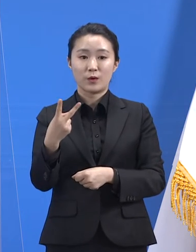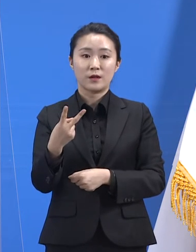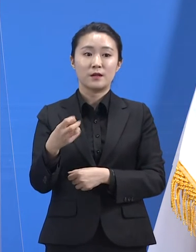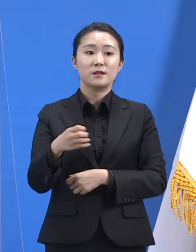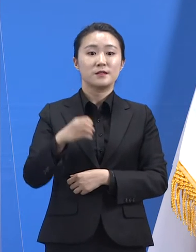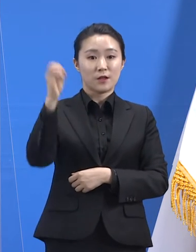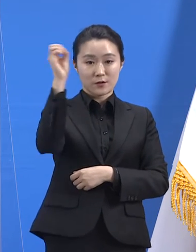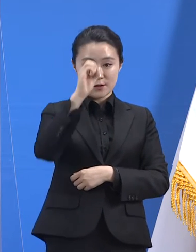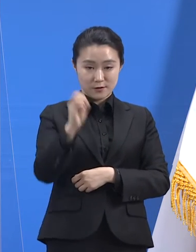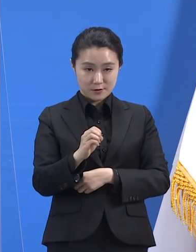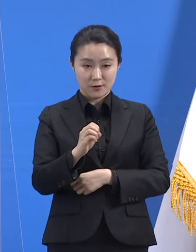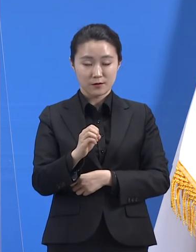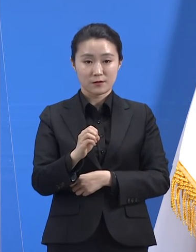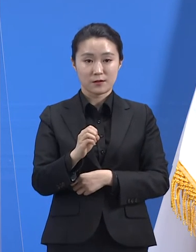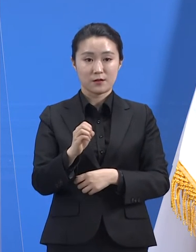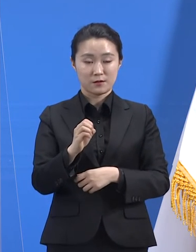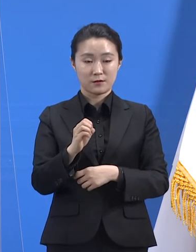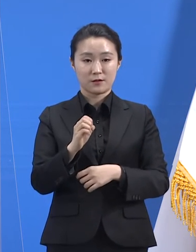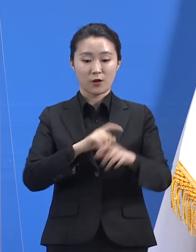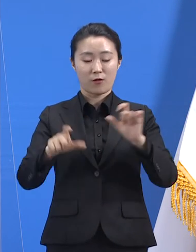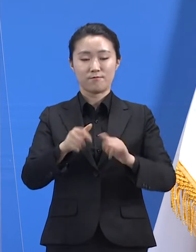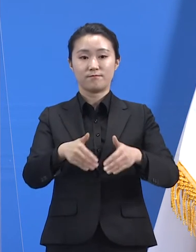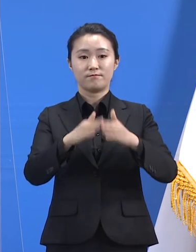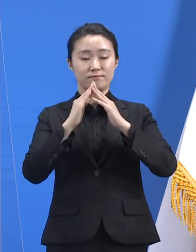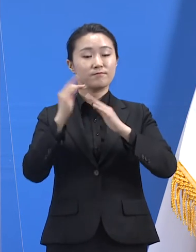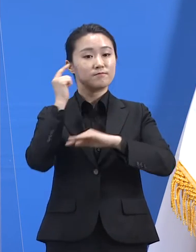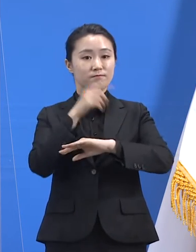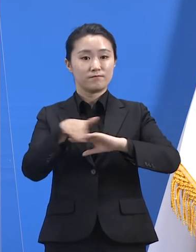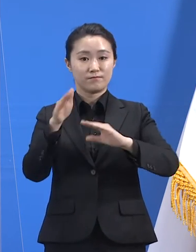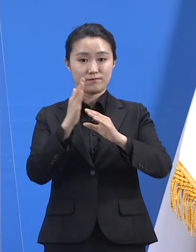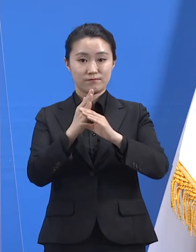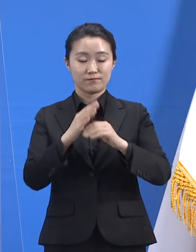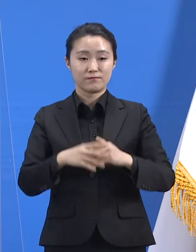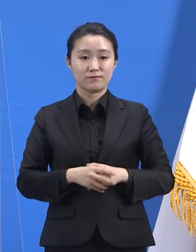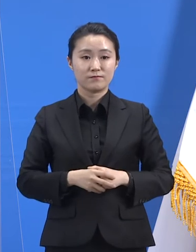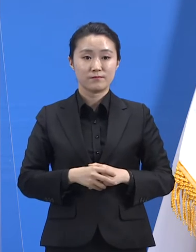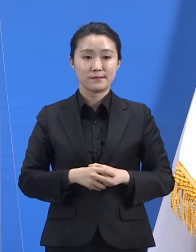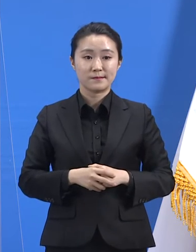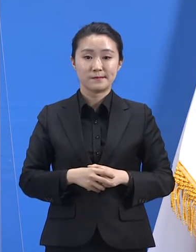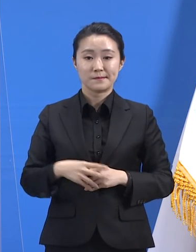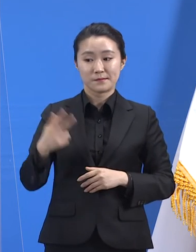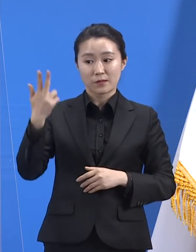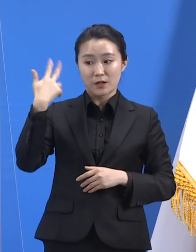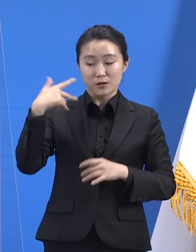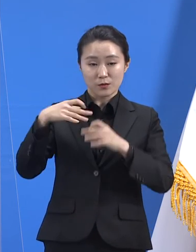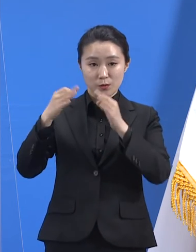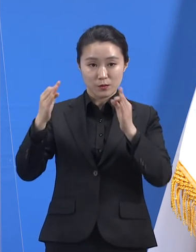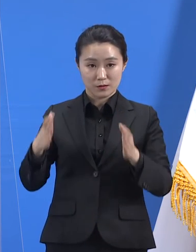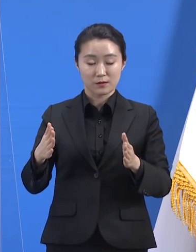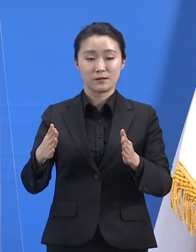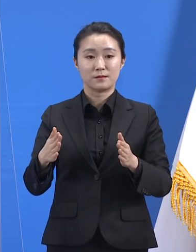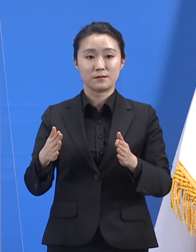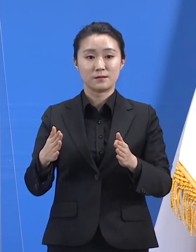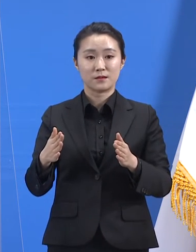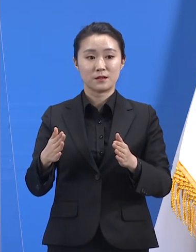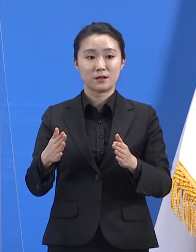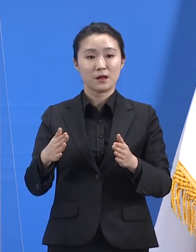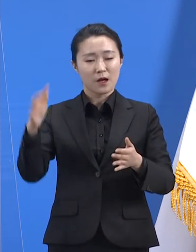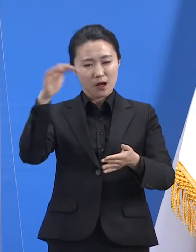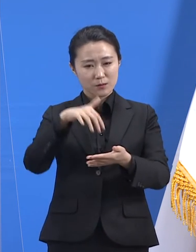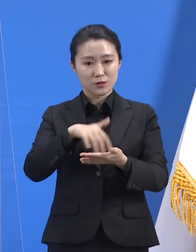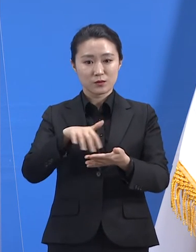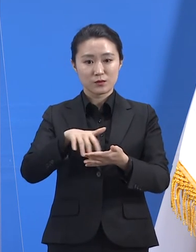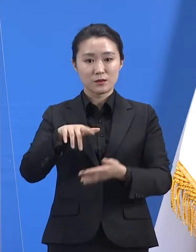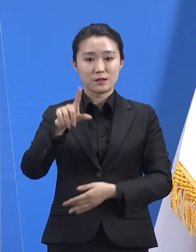늘었습니다. 지난 일주일간 도내에서 1차 및 2차 접종자를 합쳐 총 10만